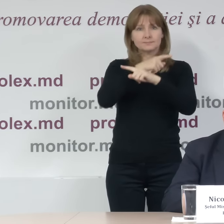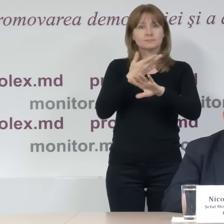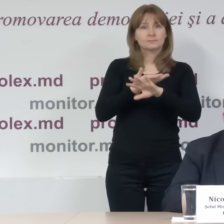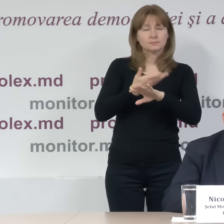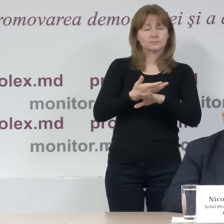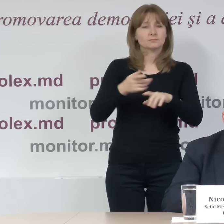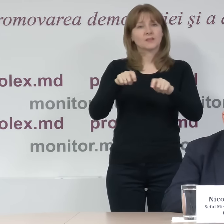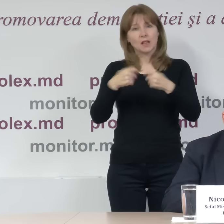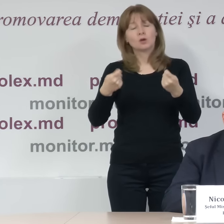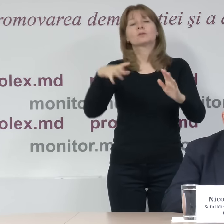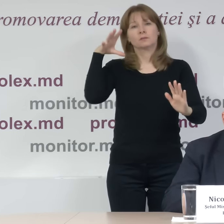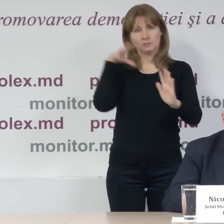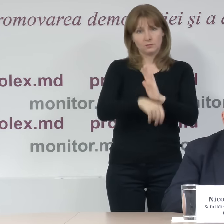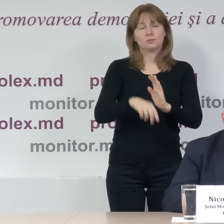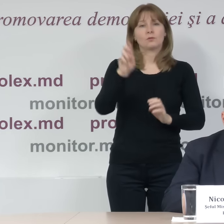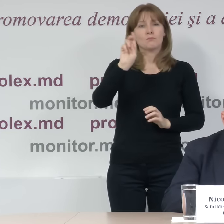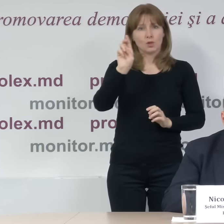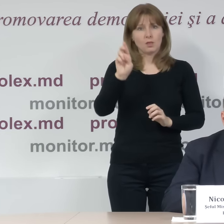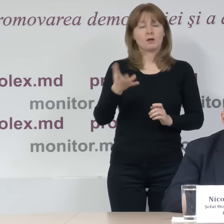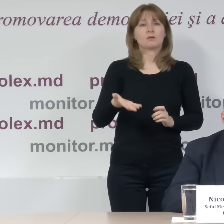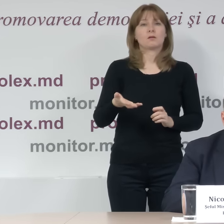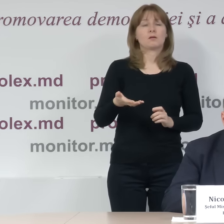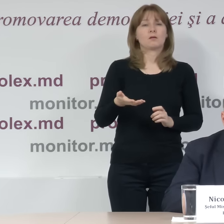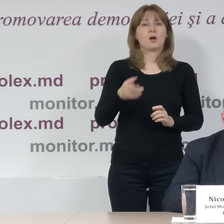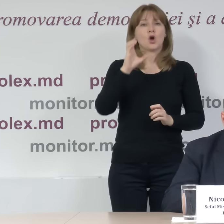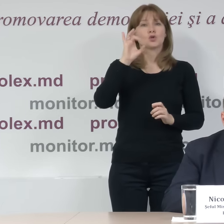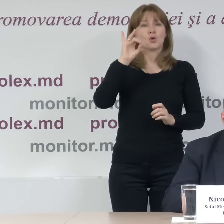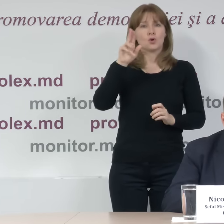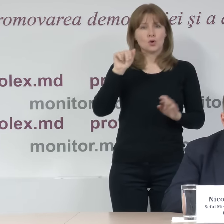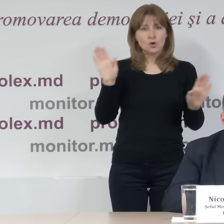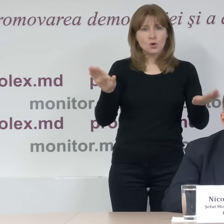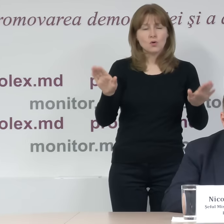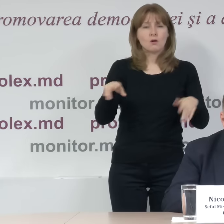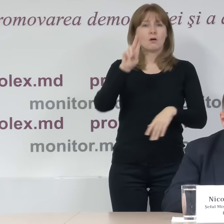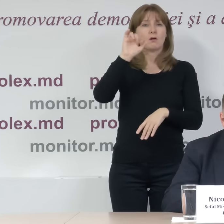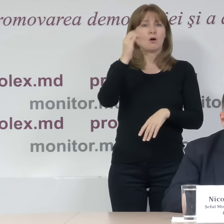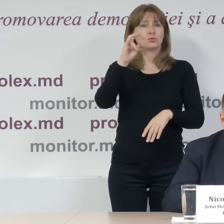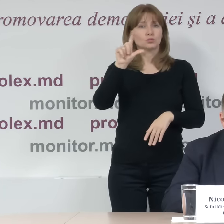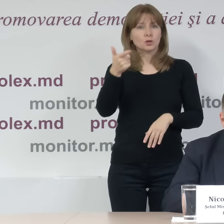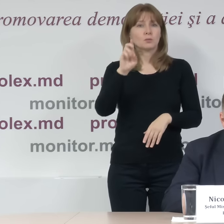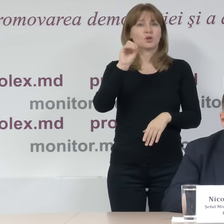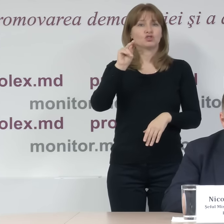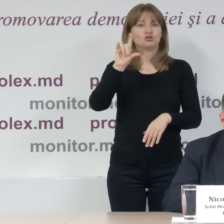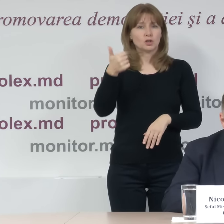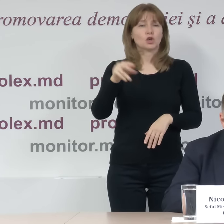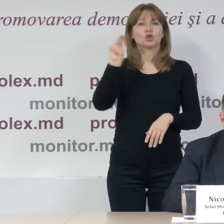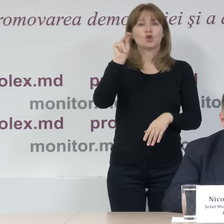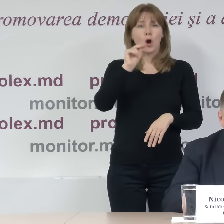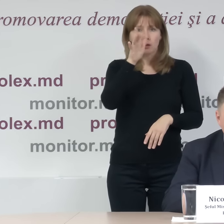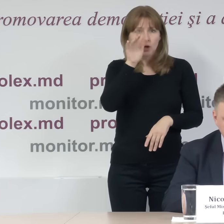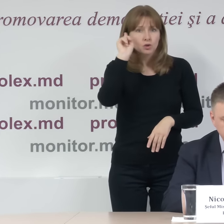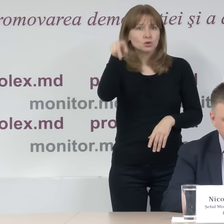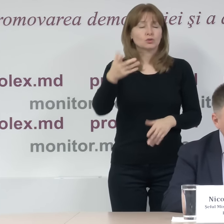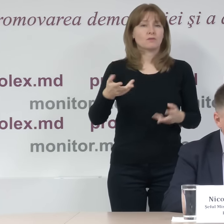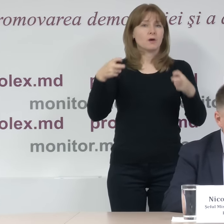sectorul botanica, în Hristici Soroka, Copânca Căușeni, Zăbriceni, Iedinit, Ciocana, Chișinău,